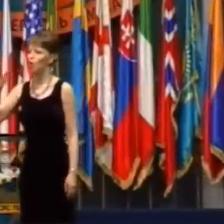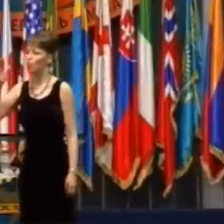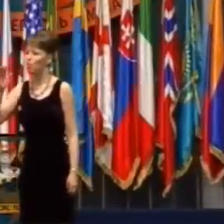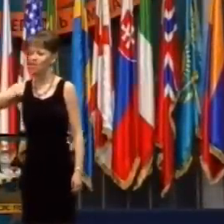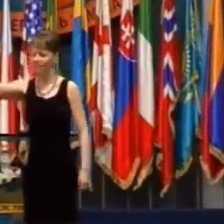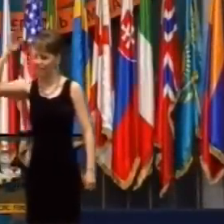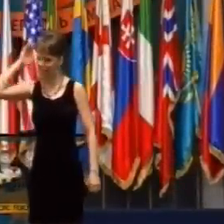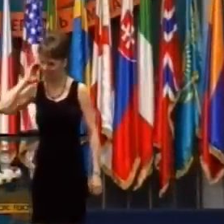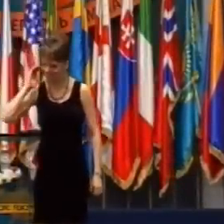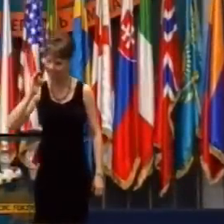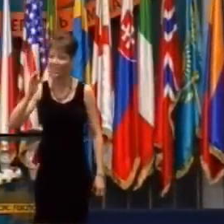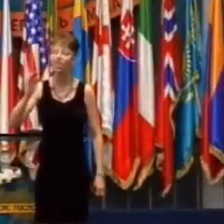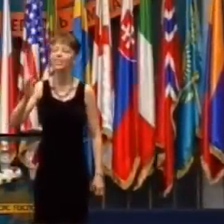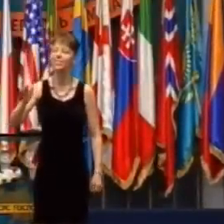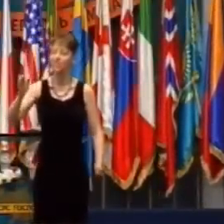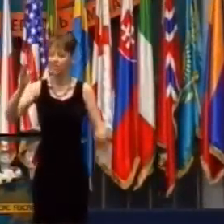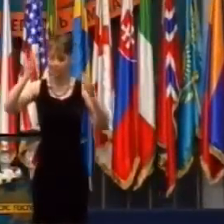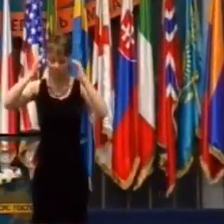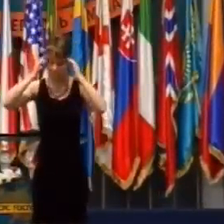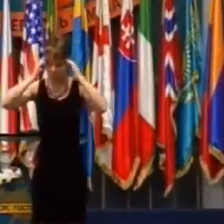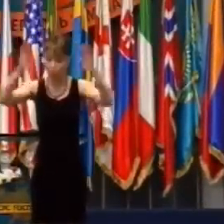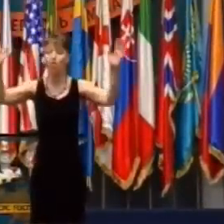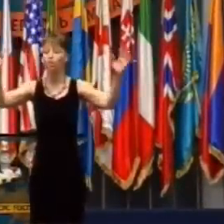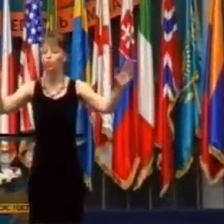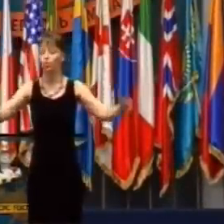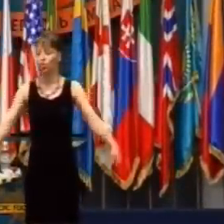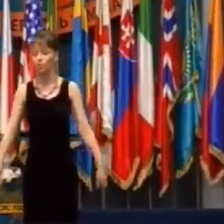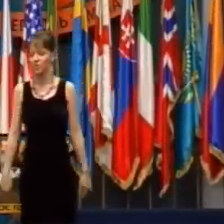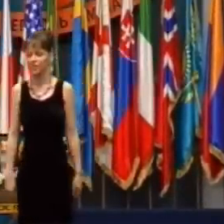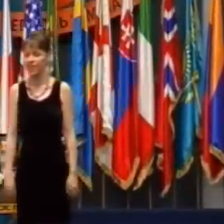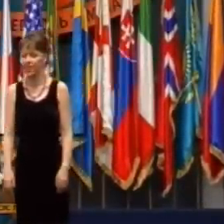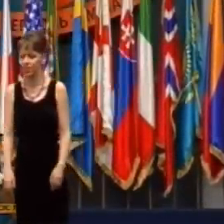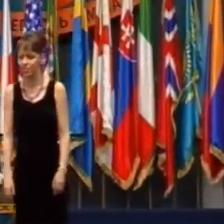Aby Boh mohol robiť ďaleko za to, než si myslíte.